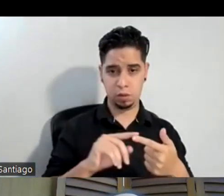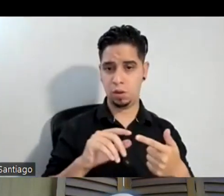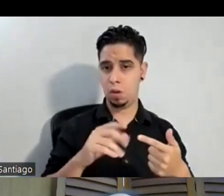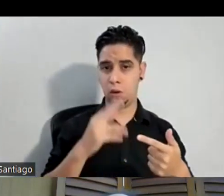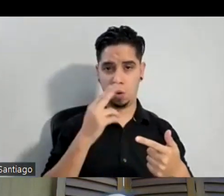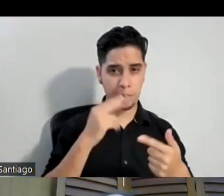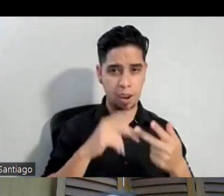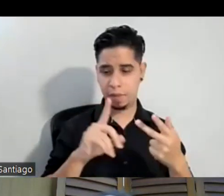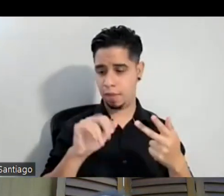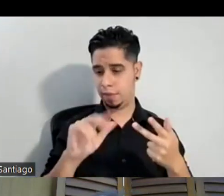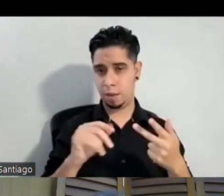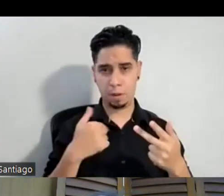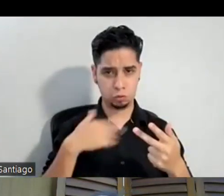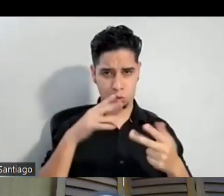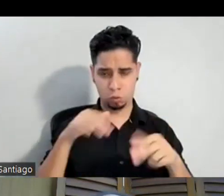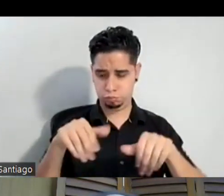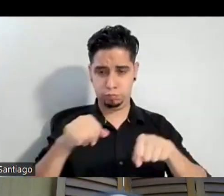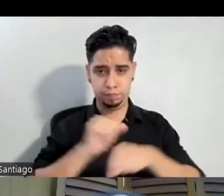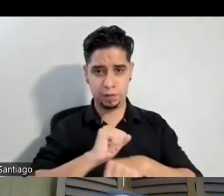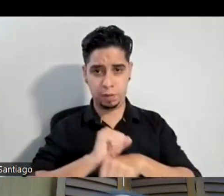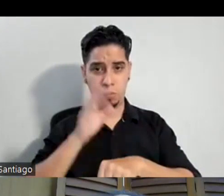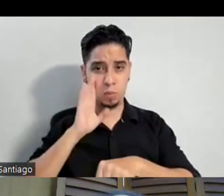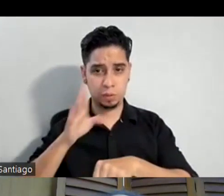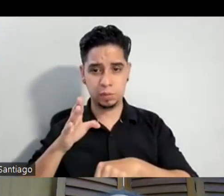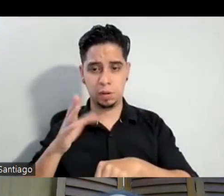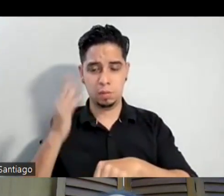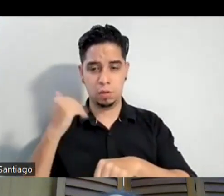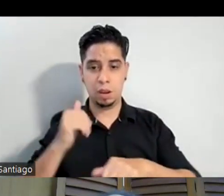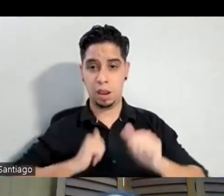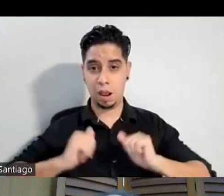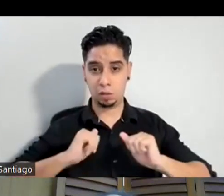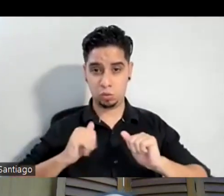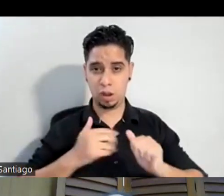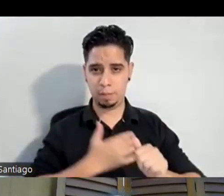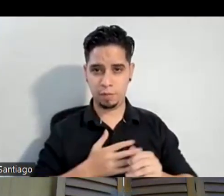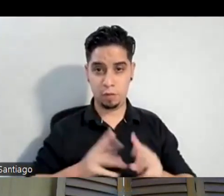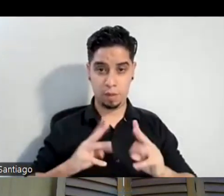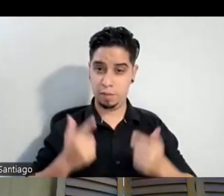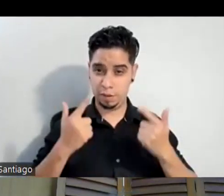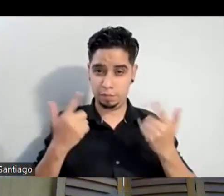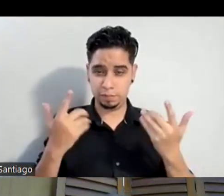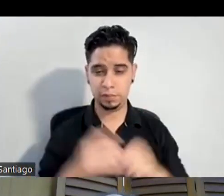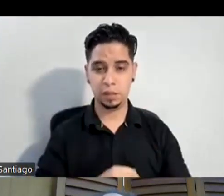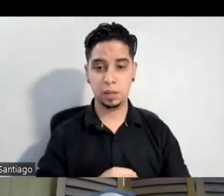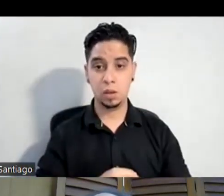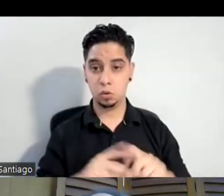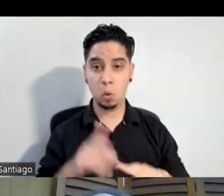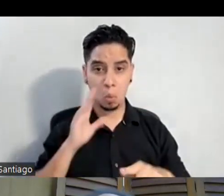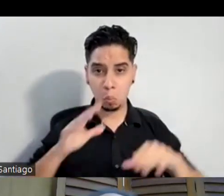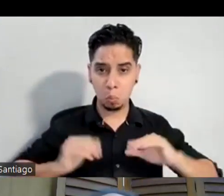presente yo lo voy a trabajar porque pues como digo actuar es mi tanque de oxígeno eso que lo voy a aceptar pero son personajes que los he leído